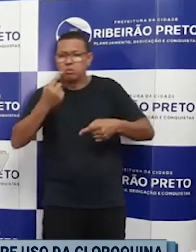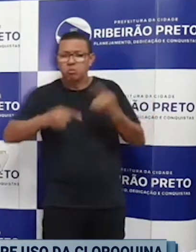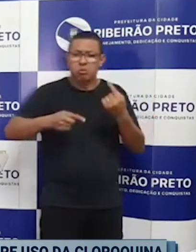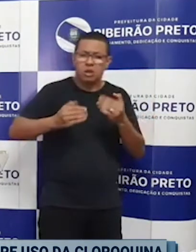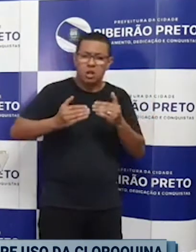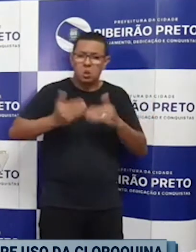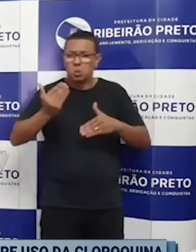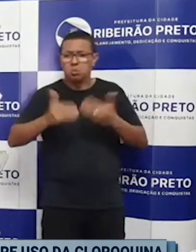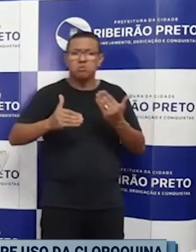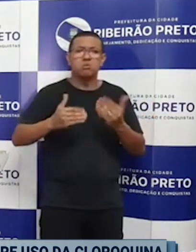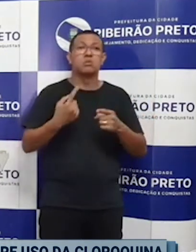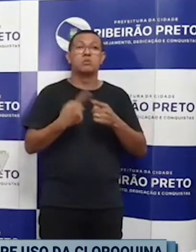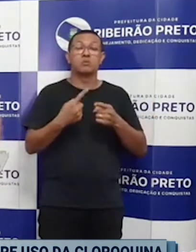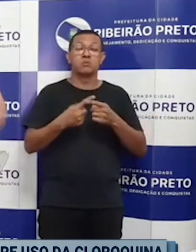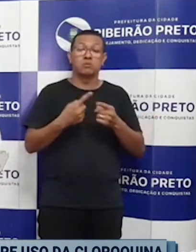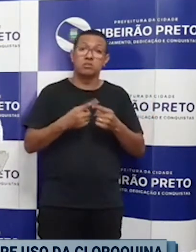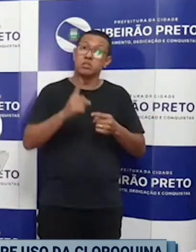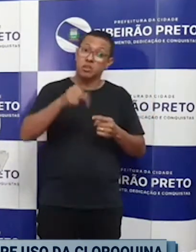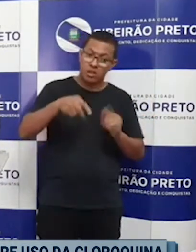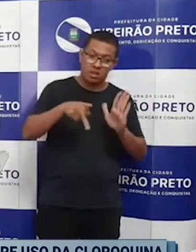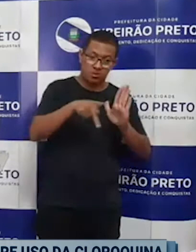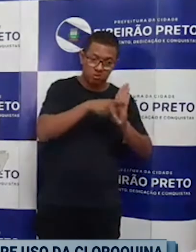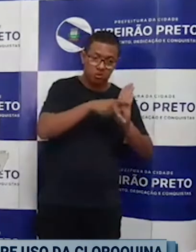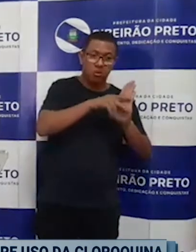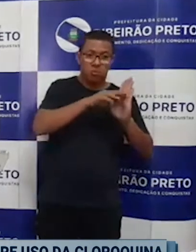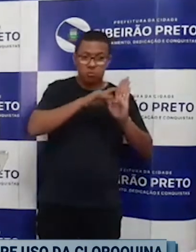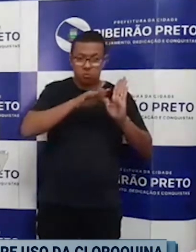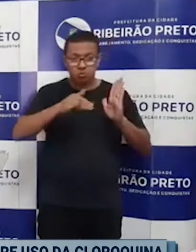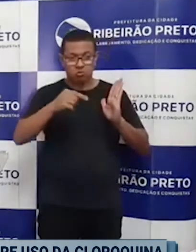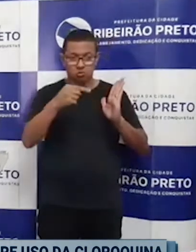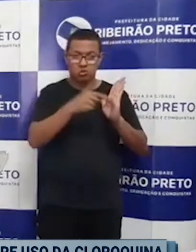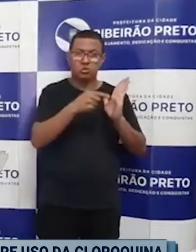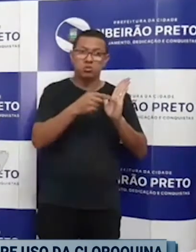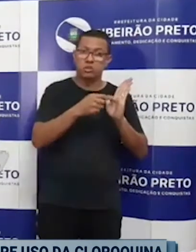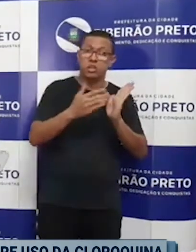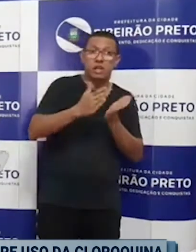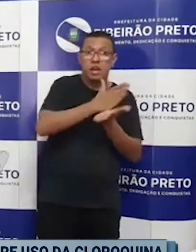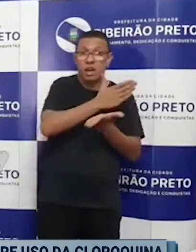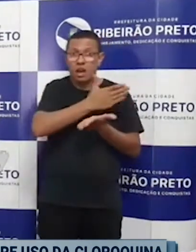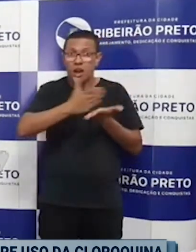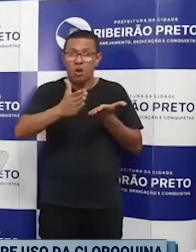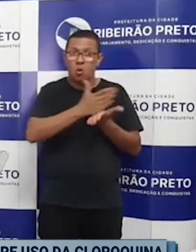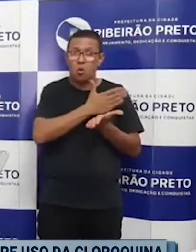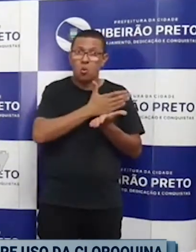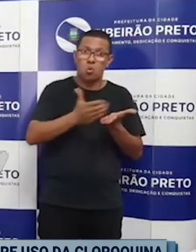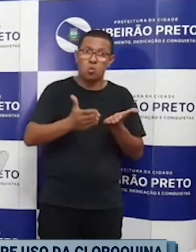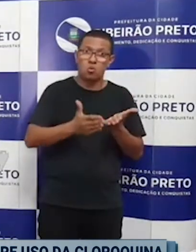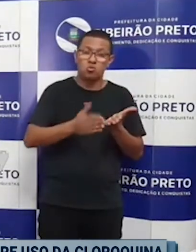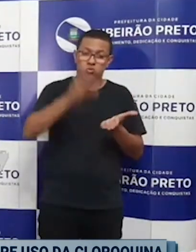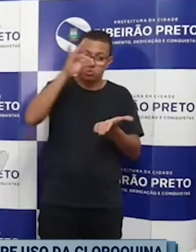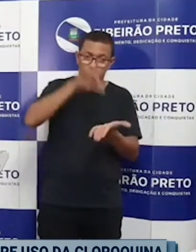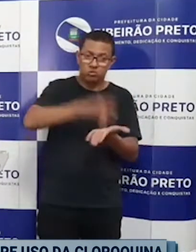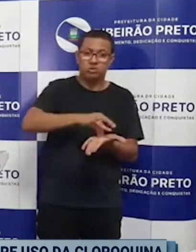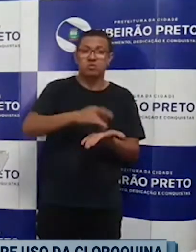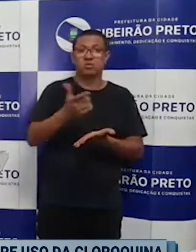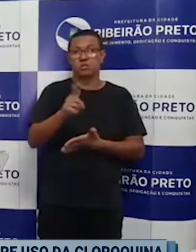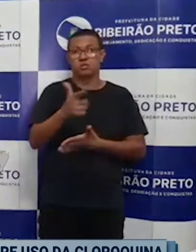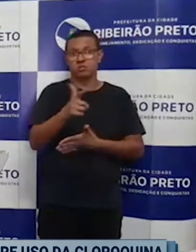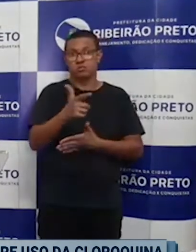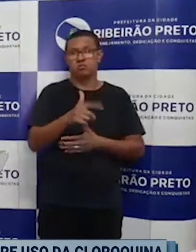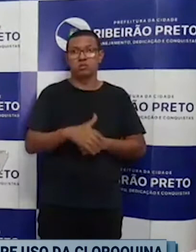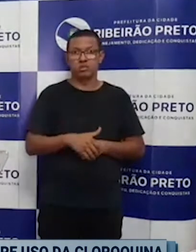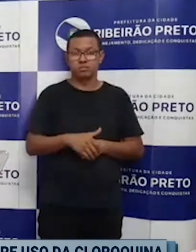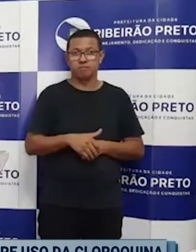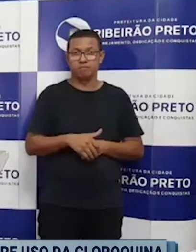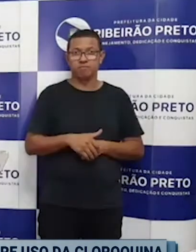rápido possível a definição, tanto do Comitê Estadual, como também do alinhamento do Ministério da Saúde para